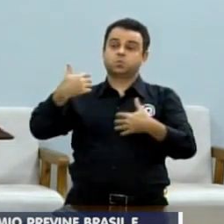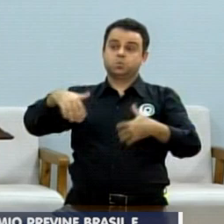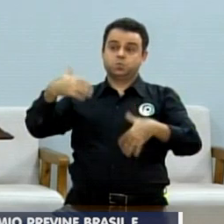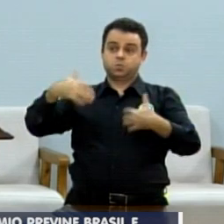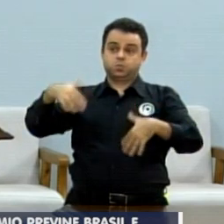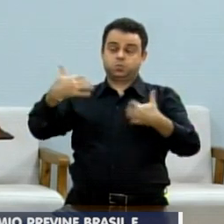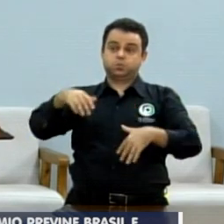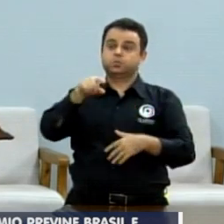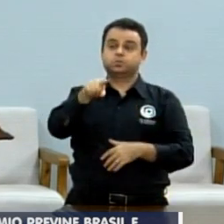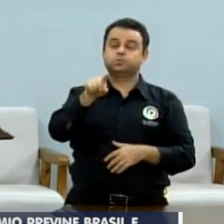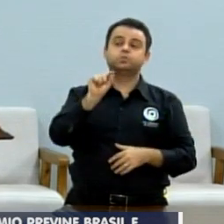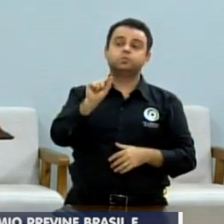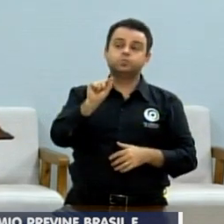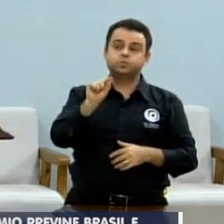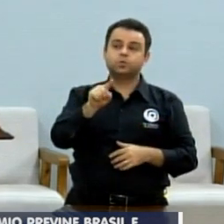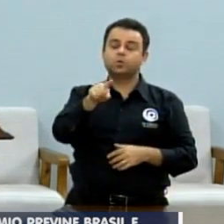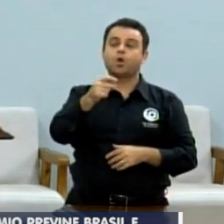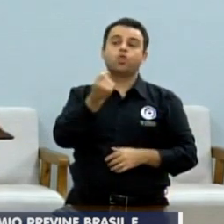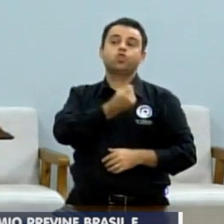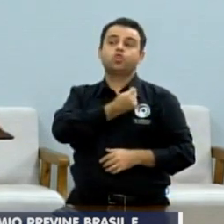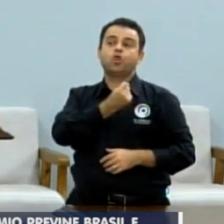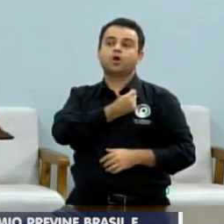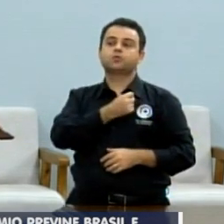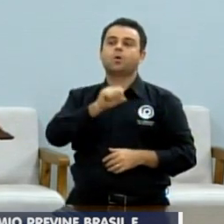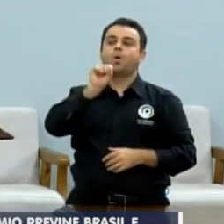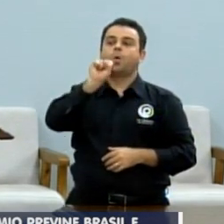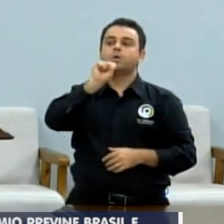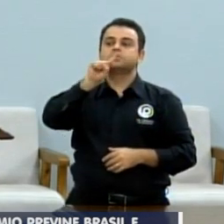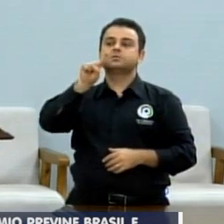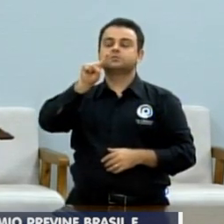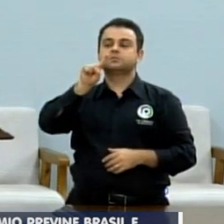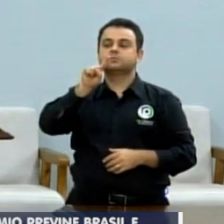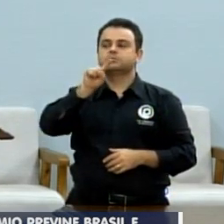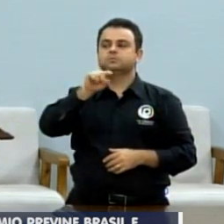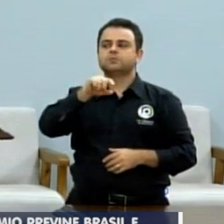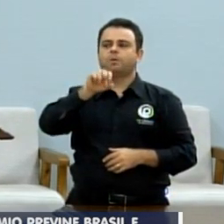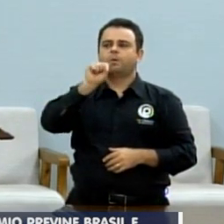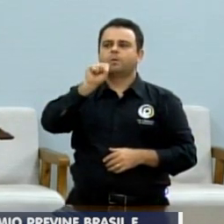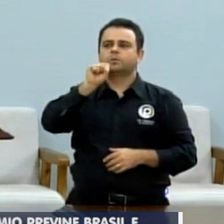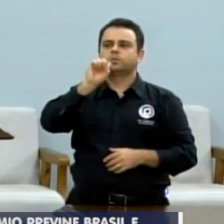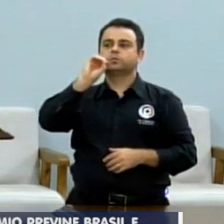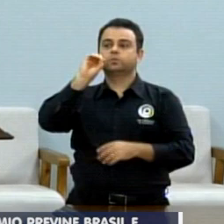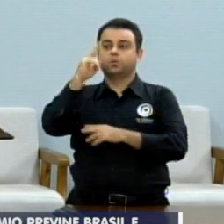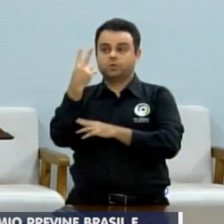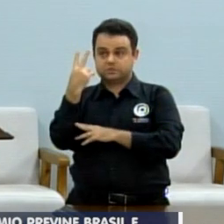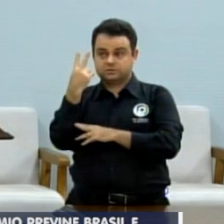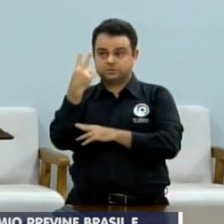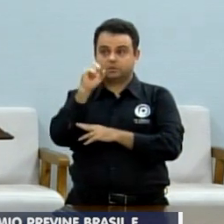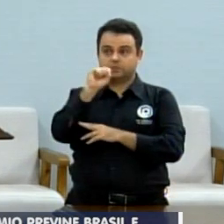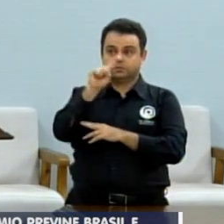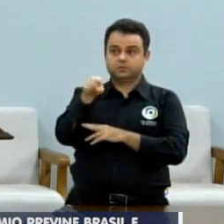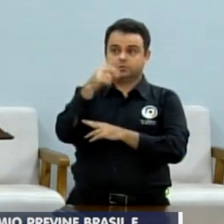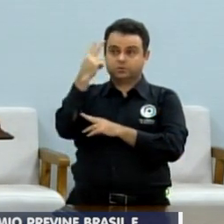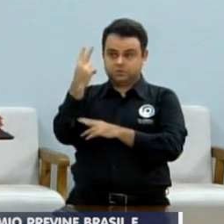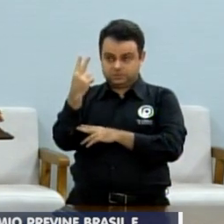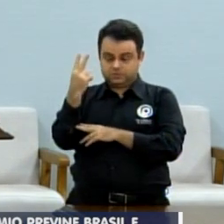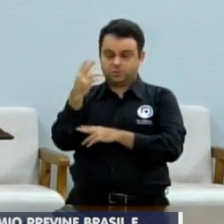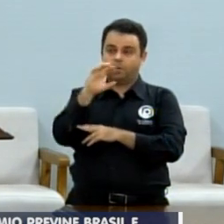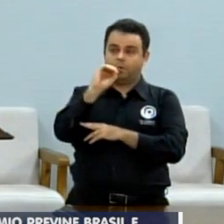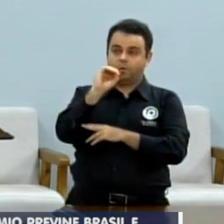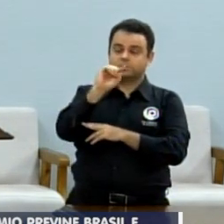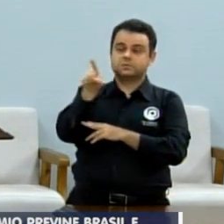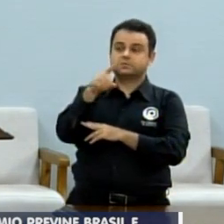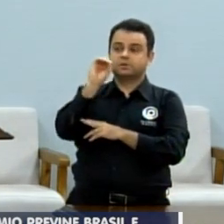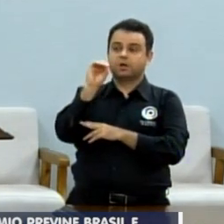simplesmente só tiveram nota 802, gente. Dá para acreditar? Parabéns mesmo, 802 de